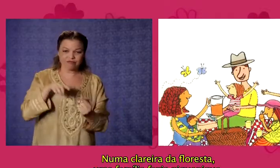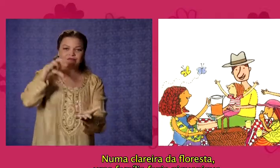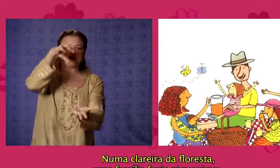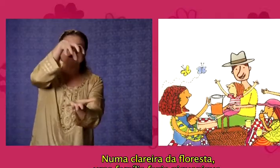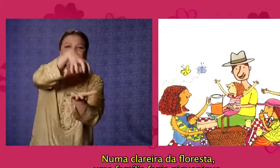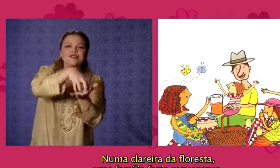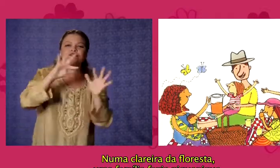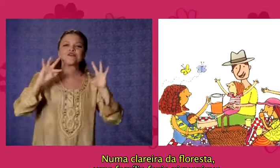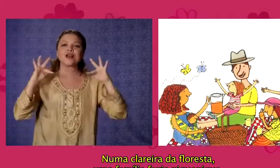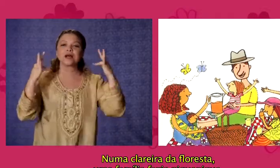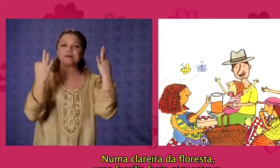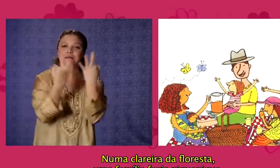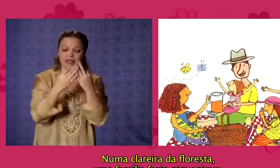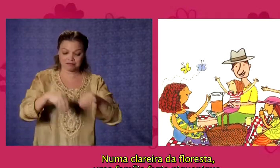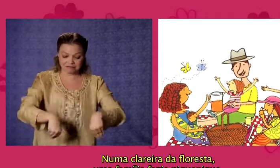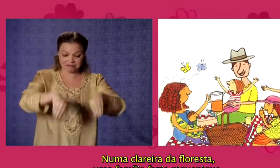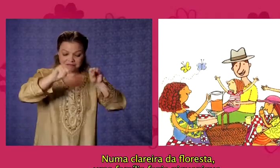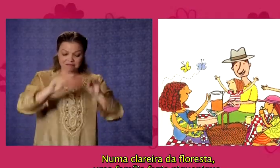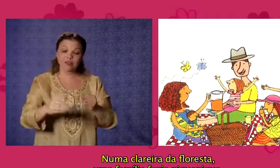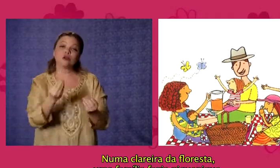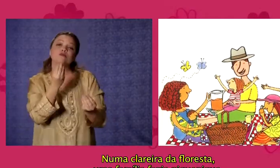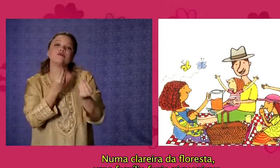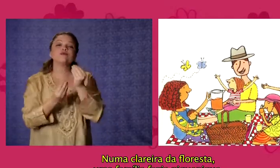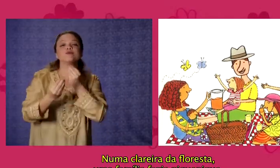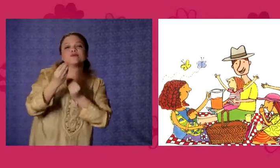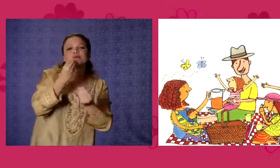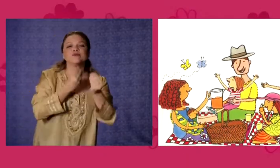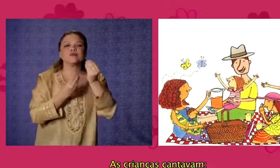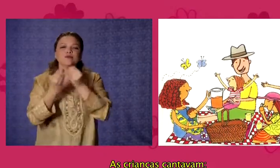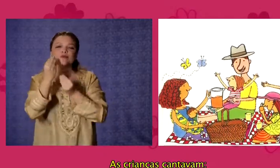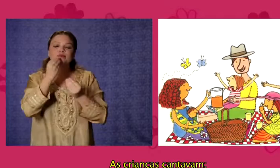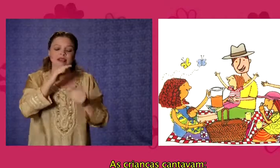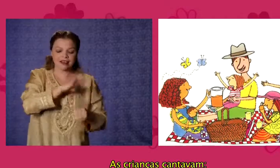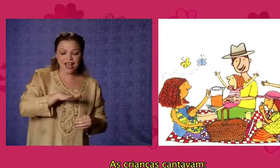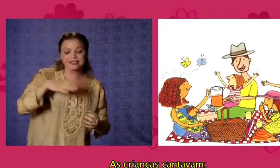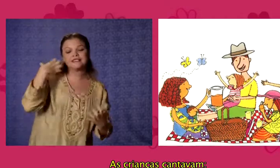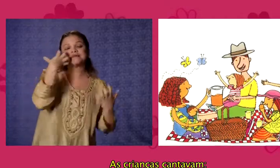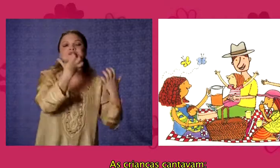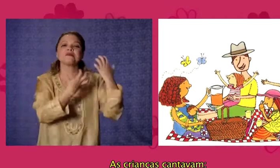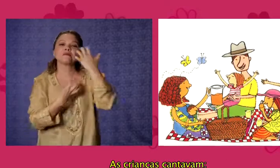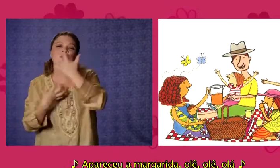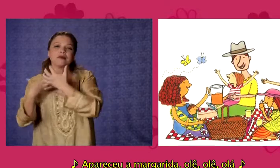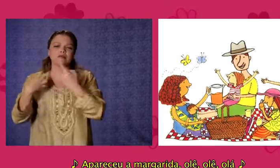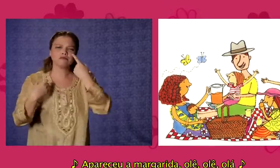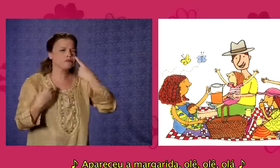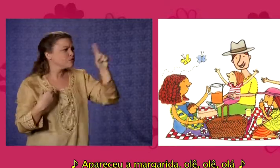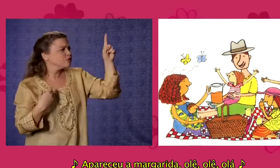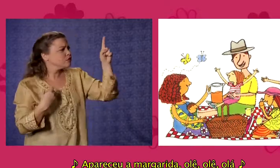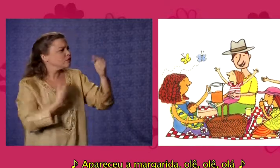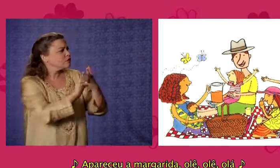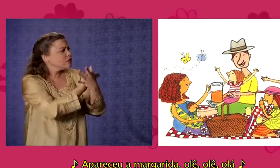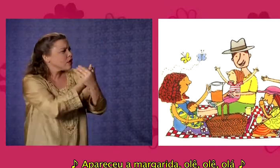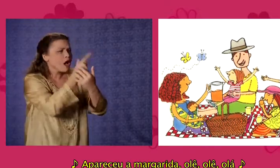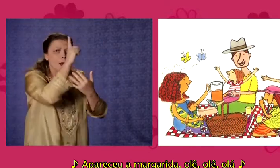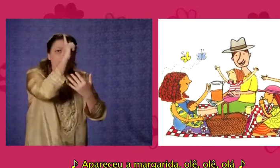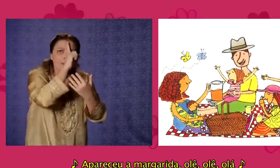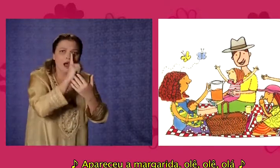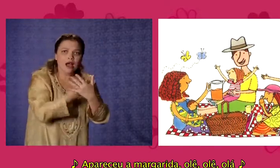floresta, uma família fazia piquenique. As crianças cantavam. Apareceu a margarida, olé, olé, olá.